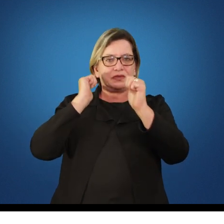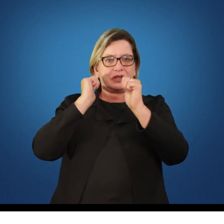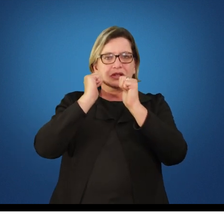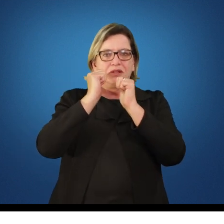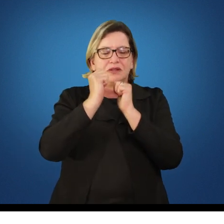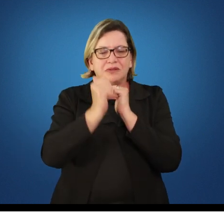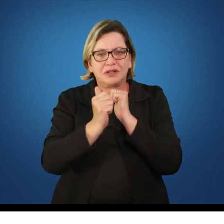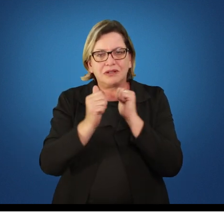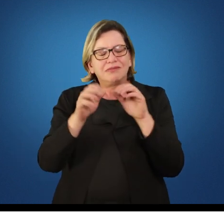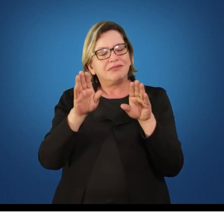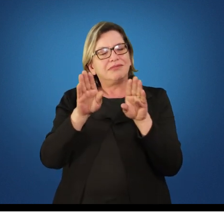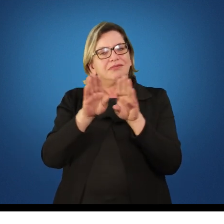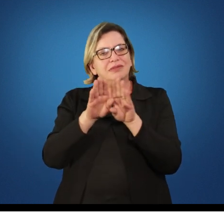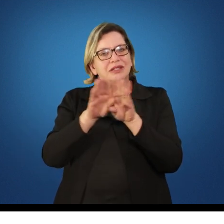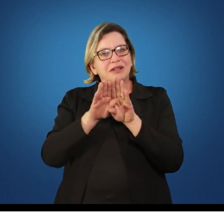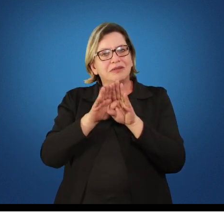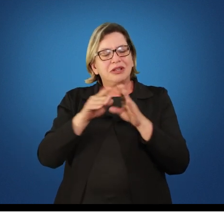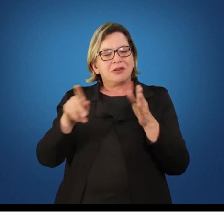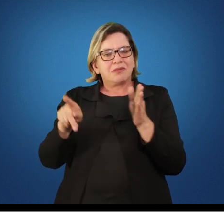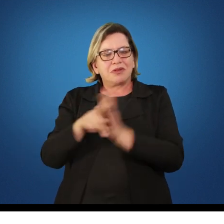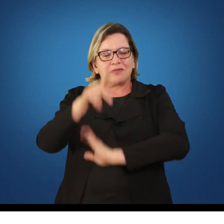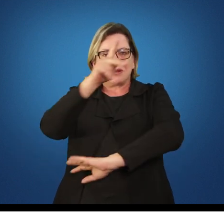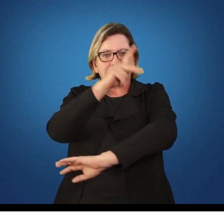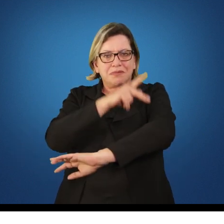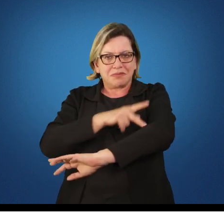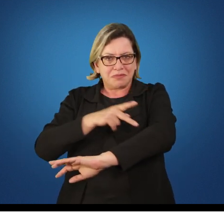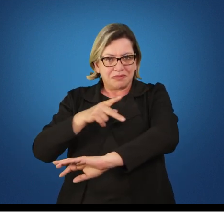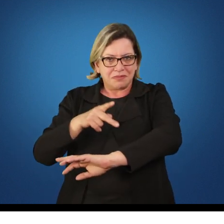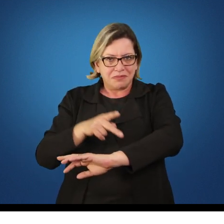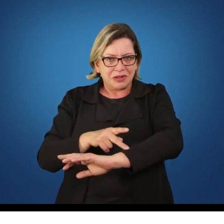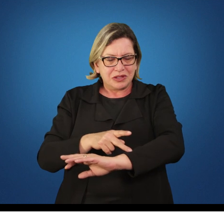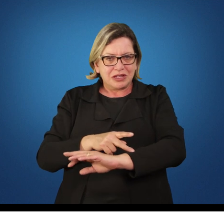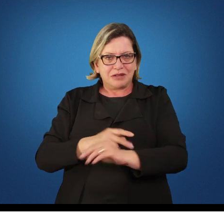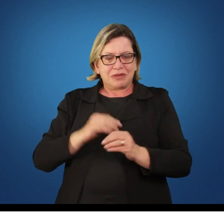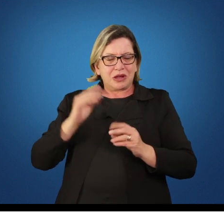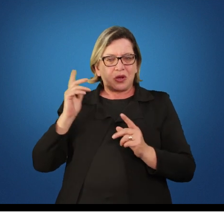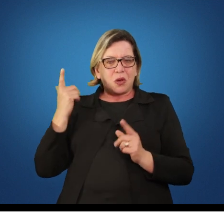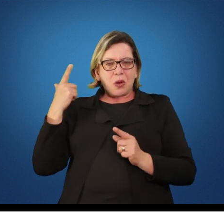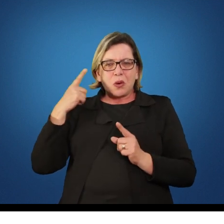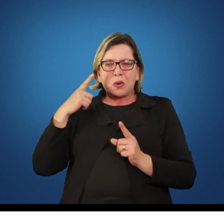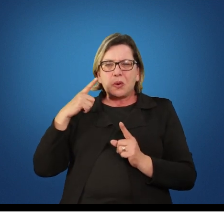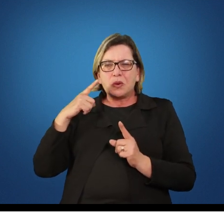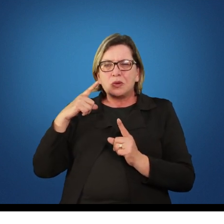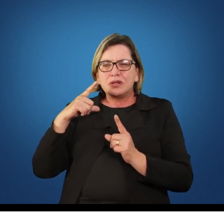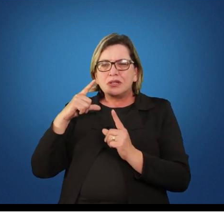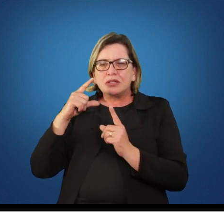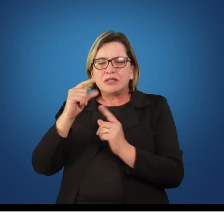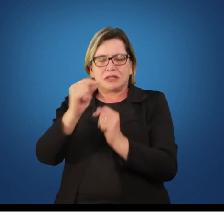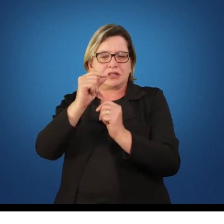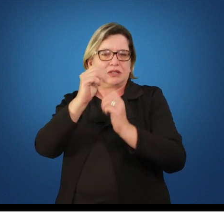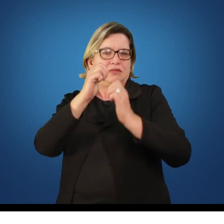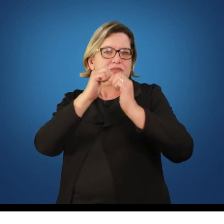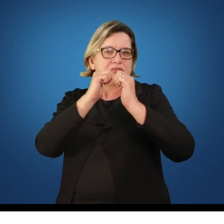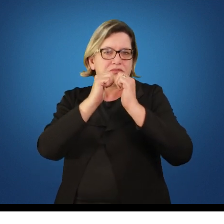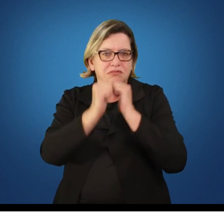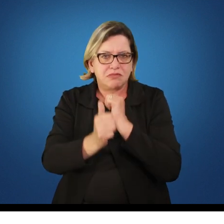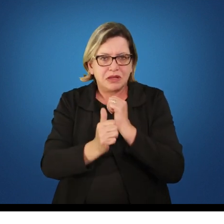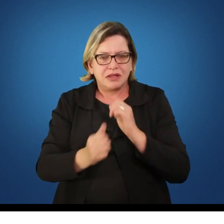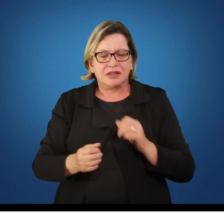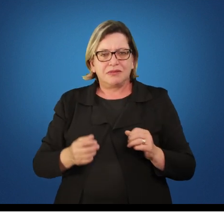meios desta pedagogia, para chegar até o esporte, até conseguir esses valores